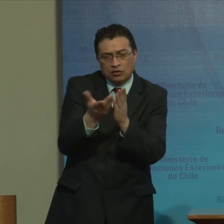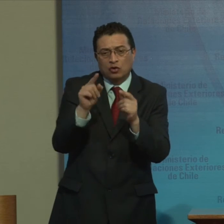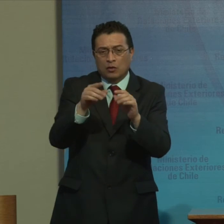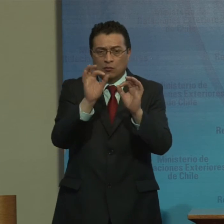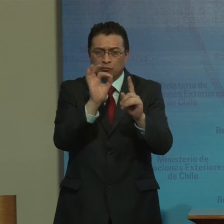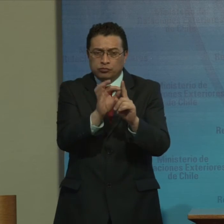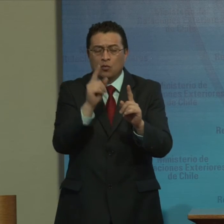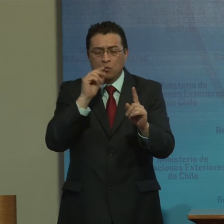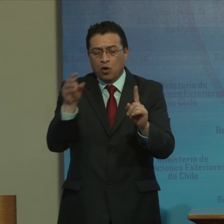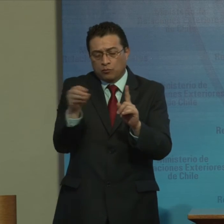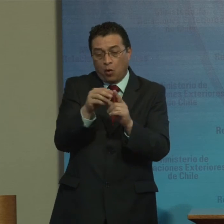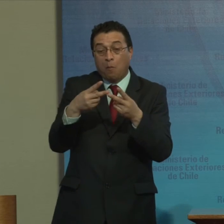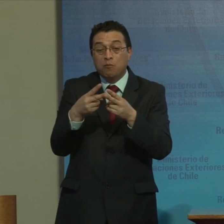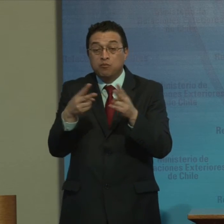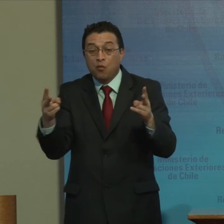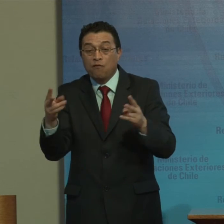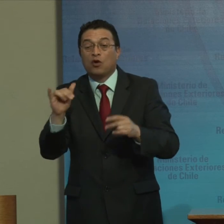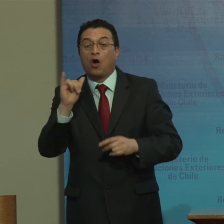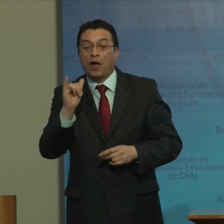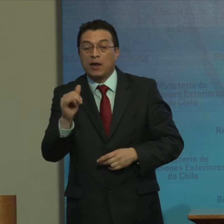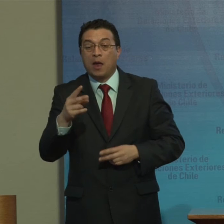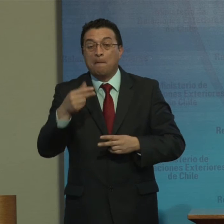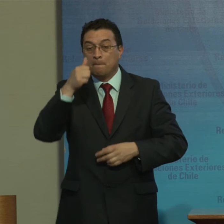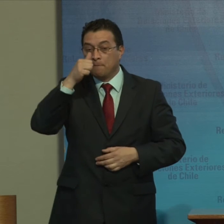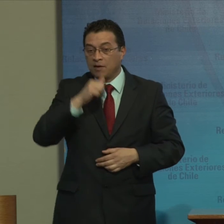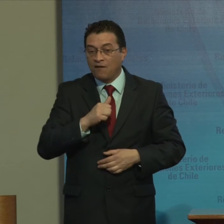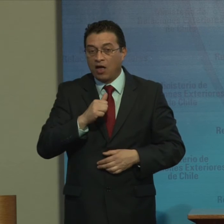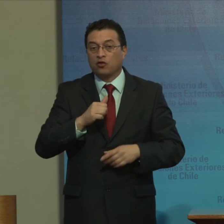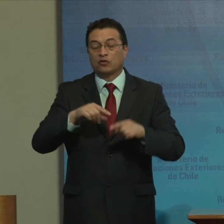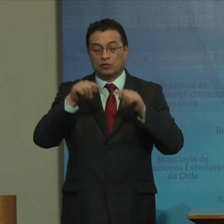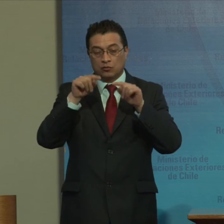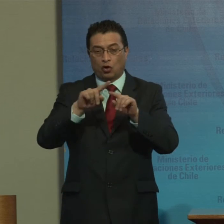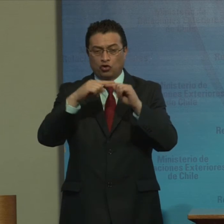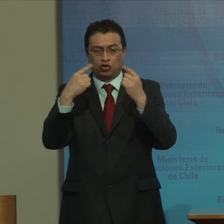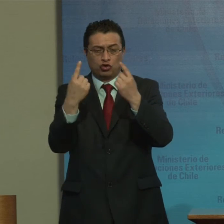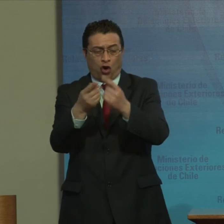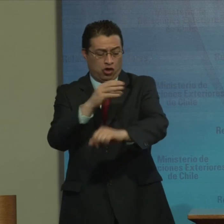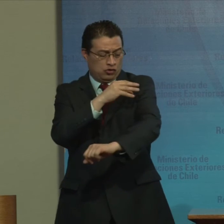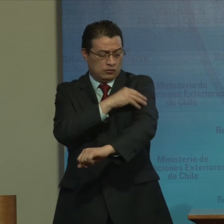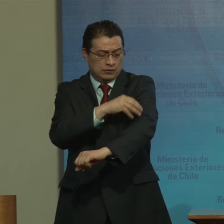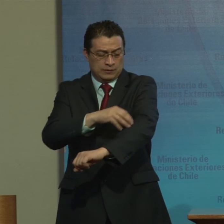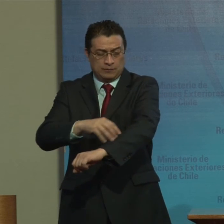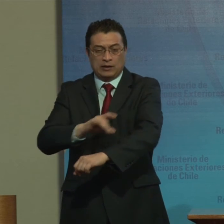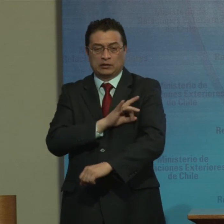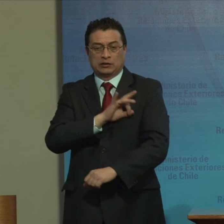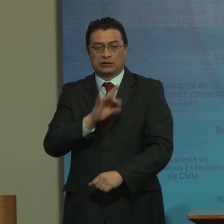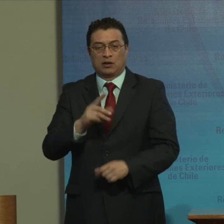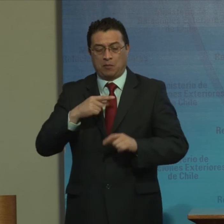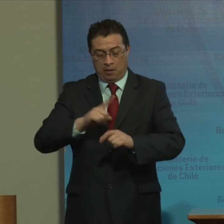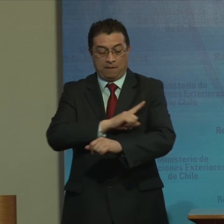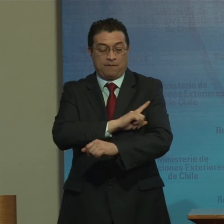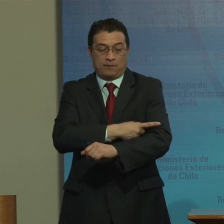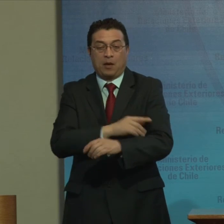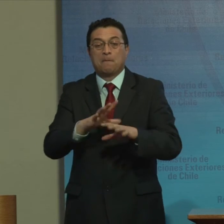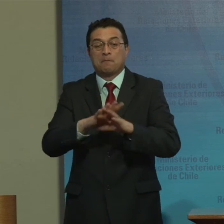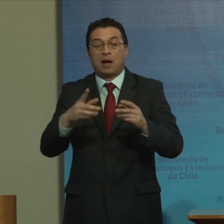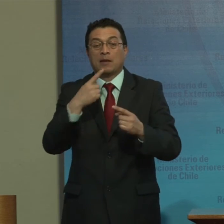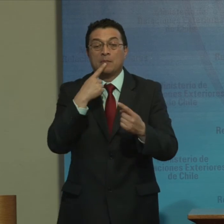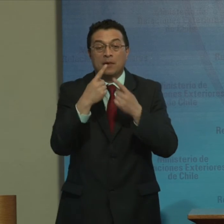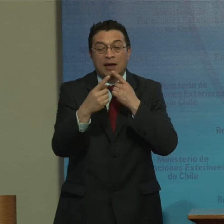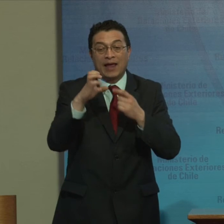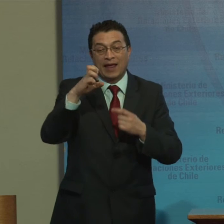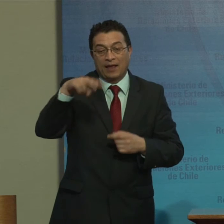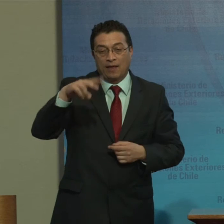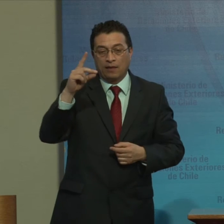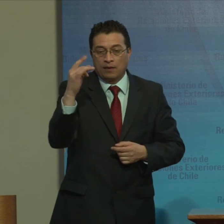incorporen Tanto el ámbito Público Como lo privado Y que abarquen Todo el territorio Nacional Fortaleciendo La encuesta Nacional